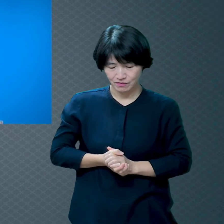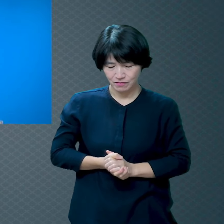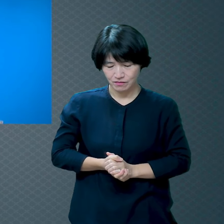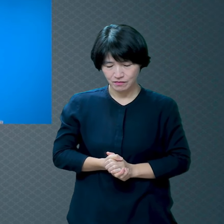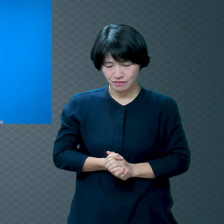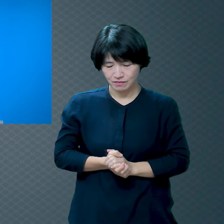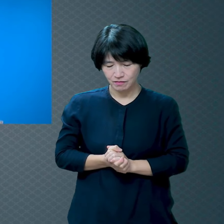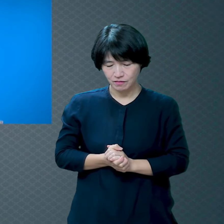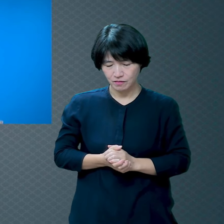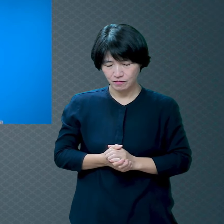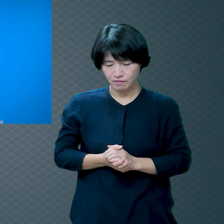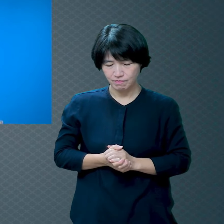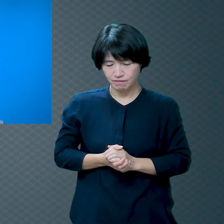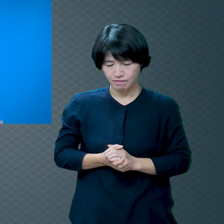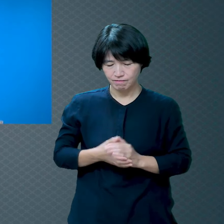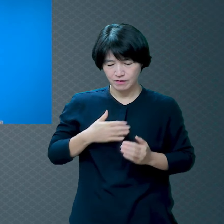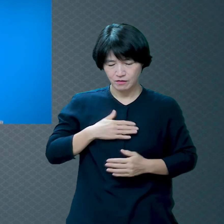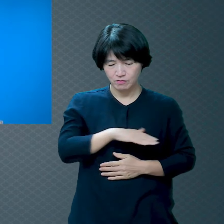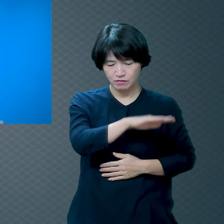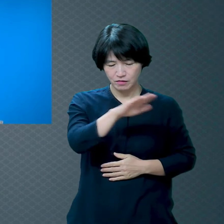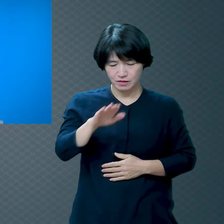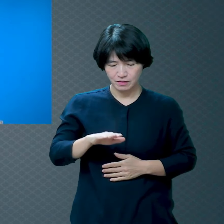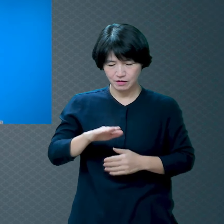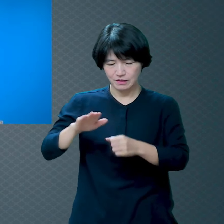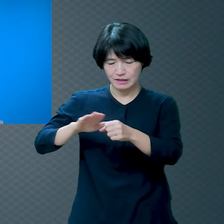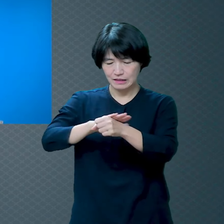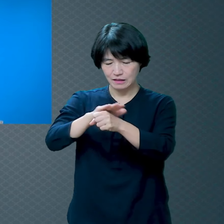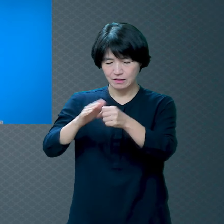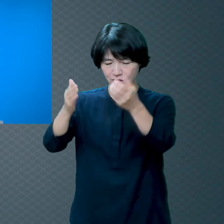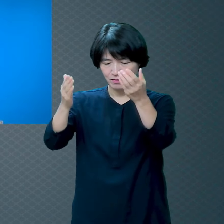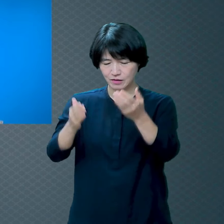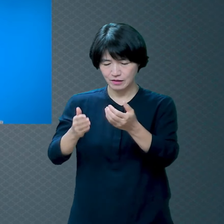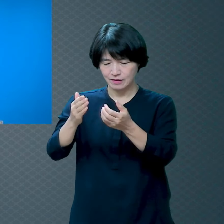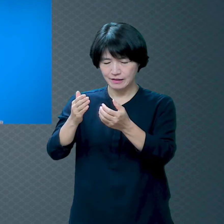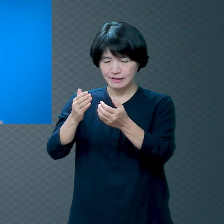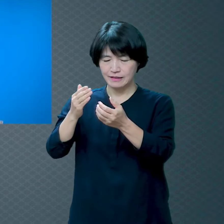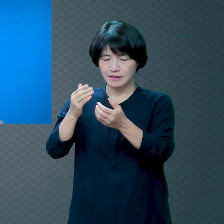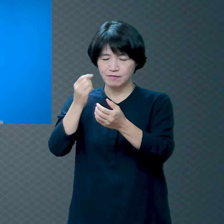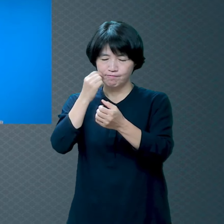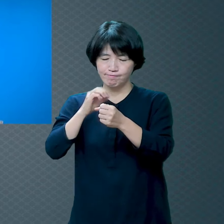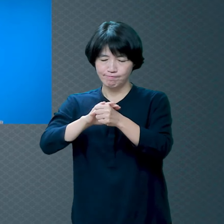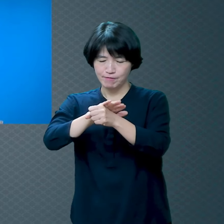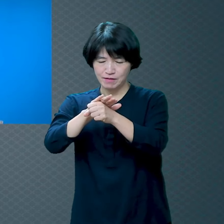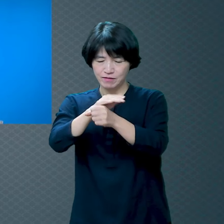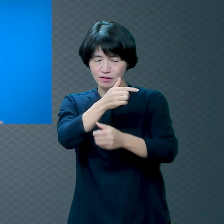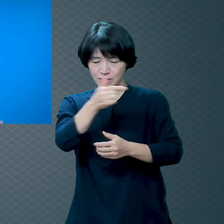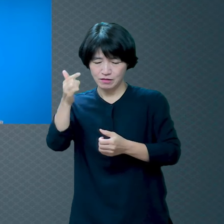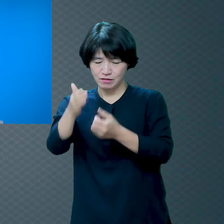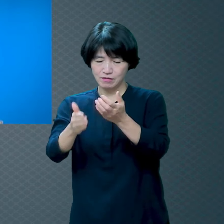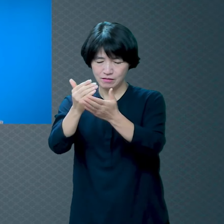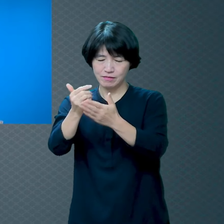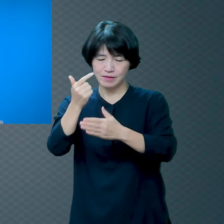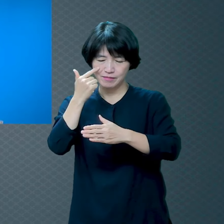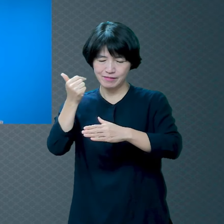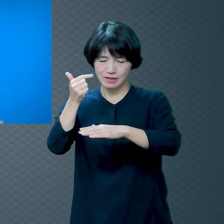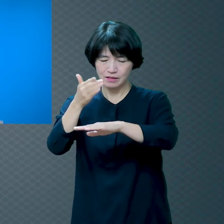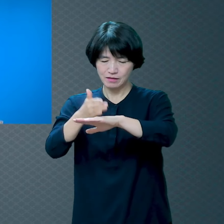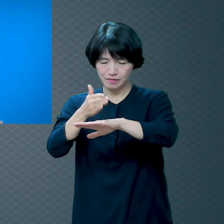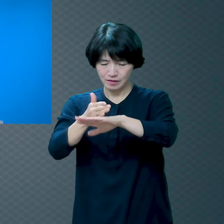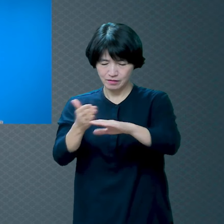우리를 사랑하시는 자비로우신 주님 참으로 감사합니다 오늘도